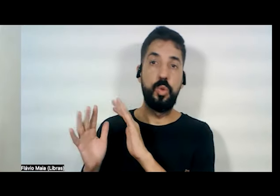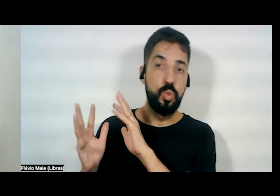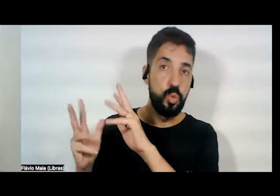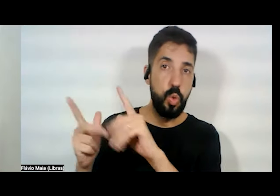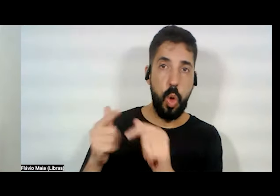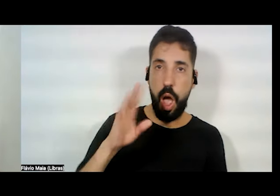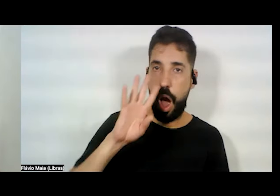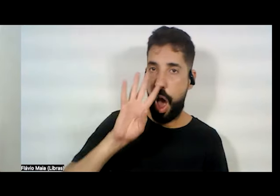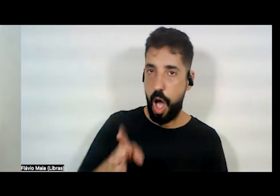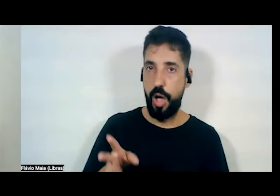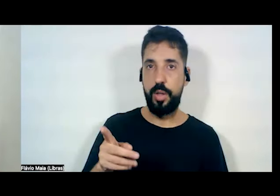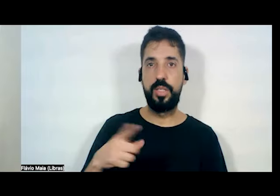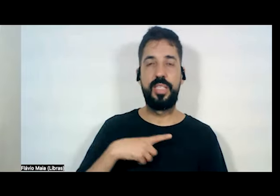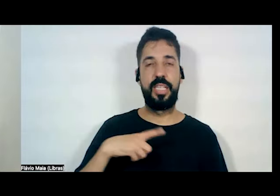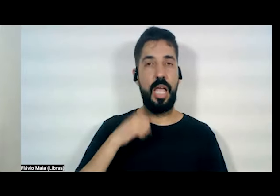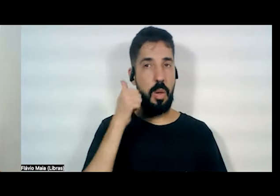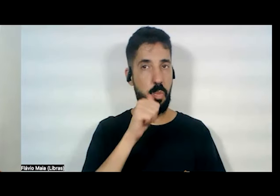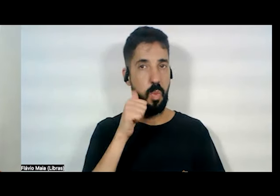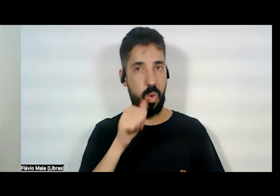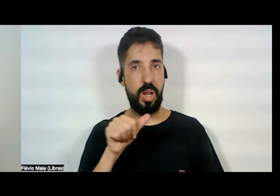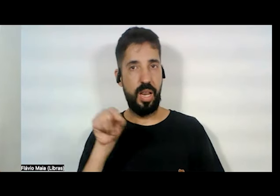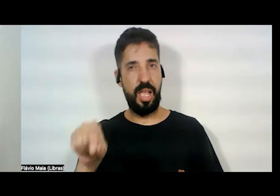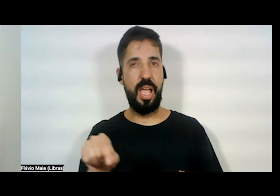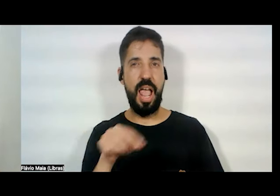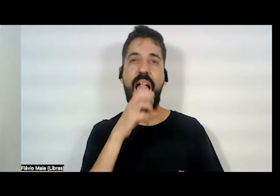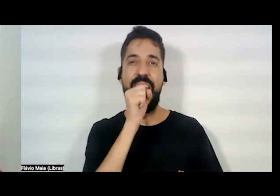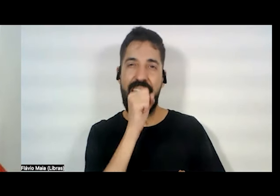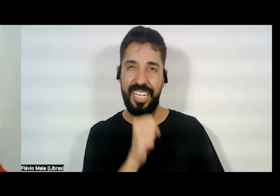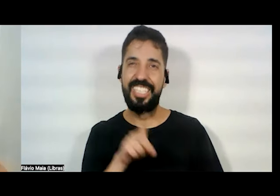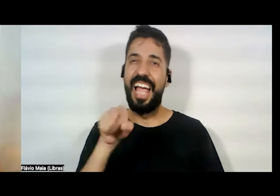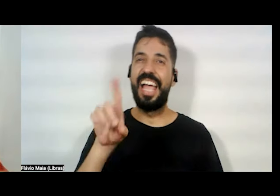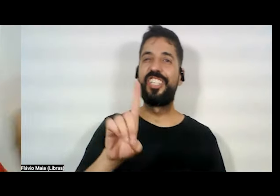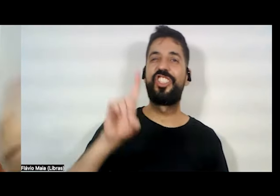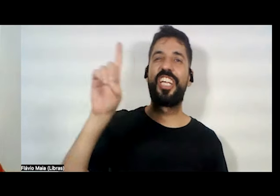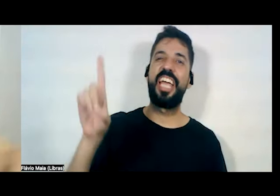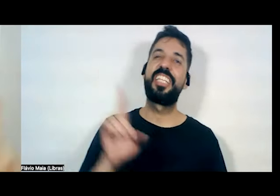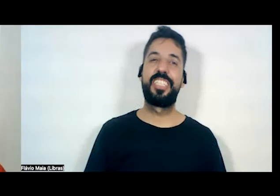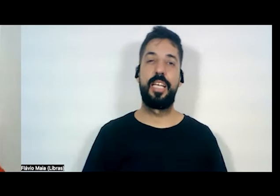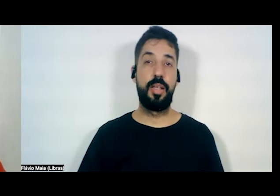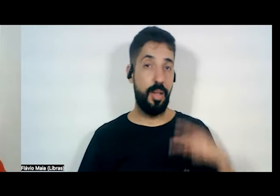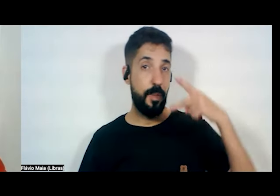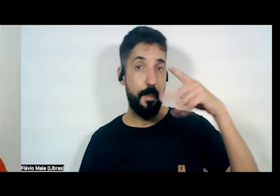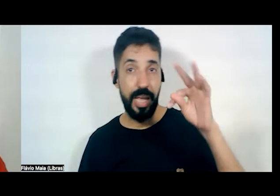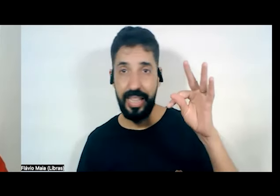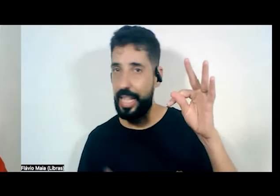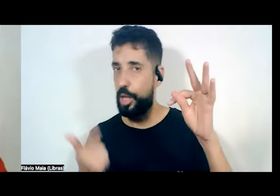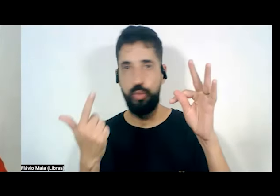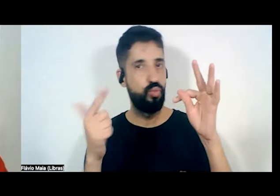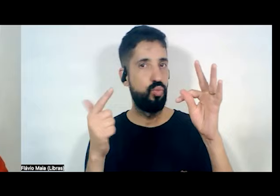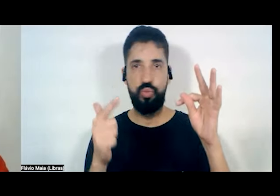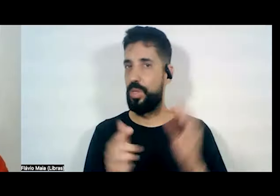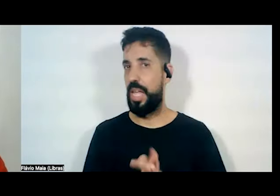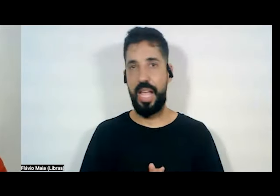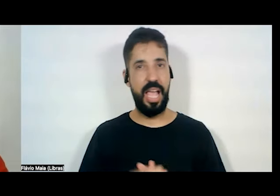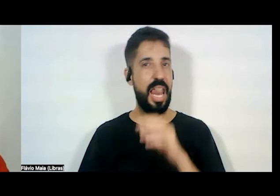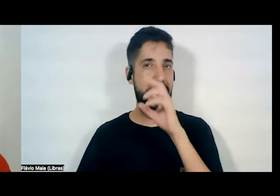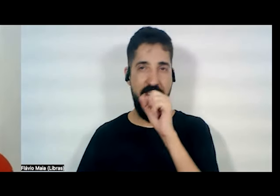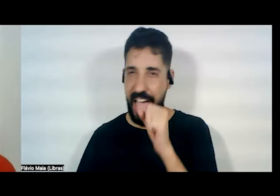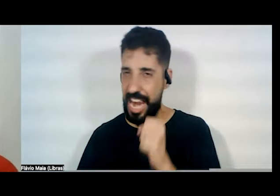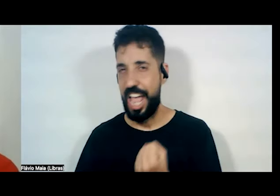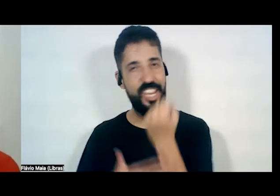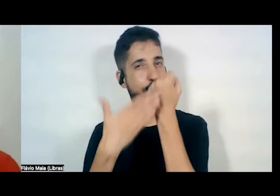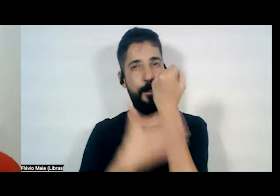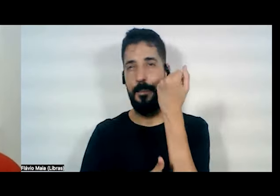colocarem mulheres como laranja são da direita. No PT não tem nem laranja, nem abacaxi, nem